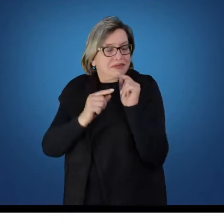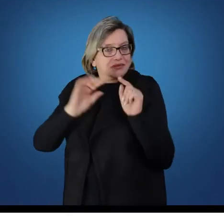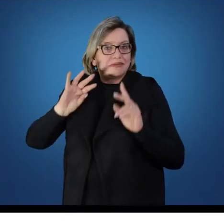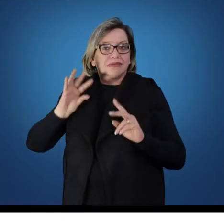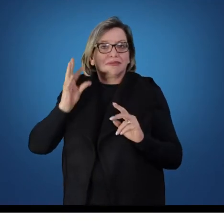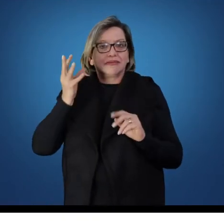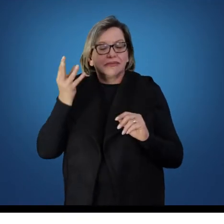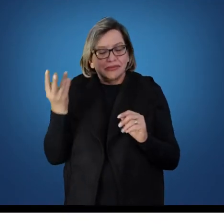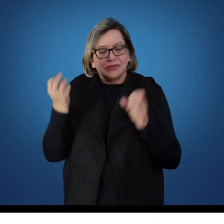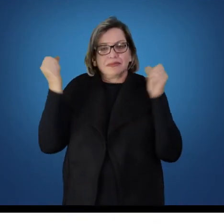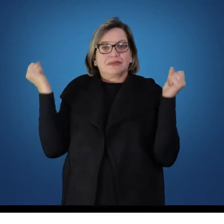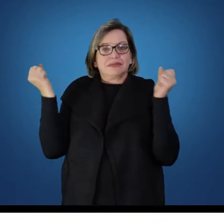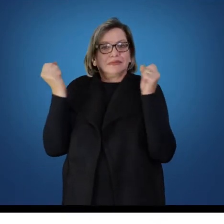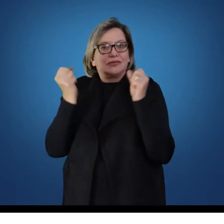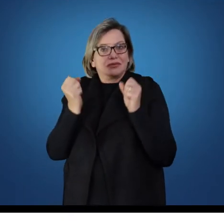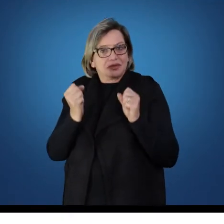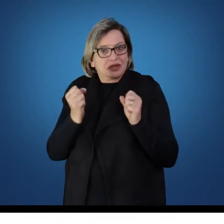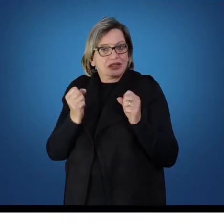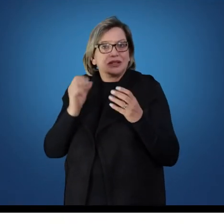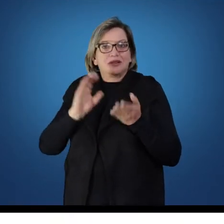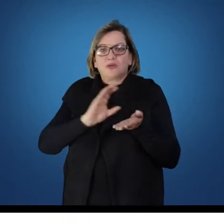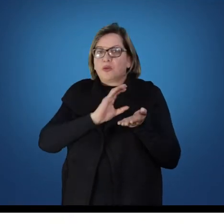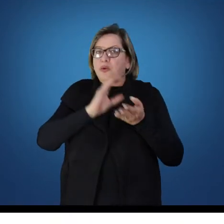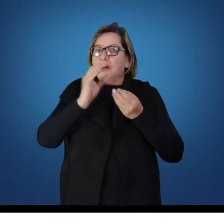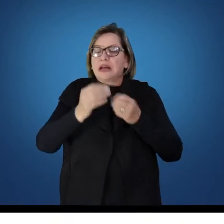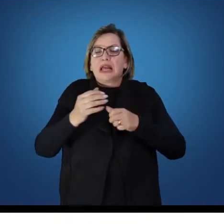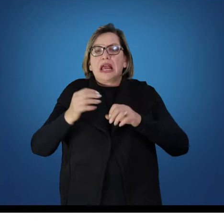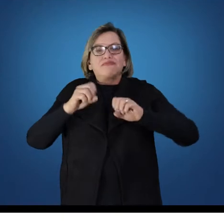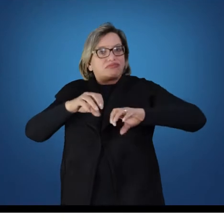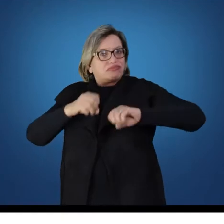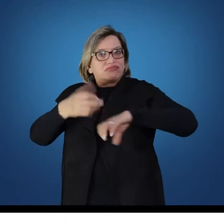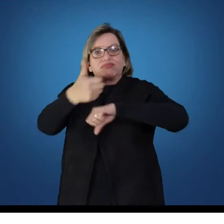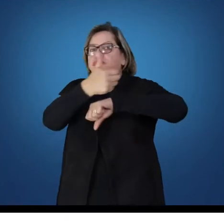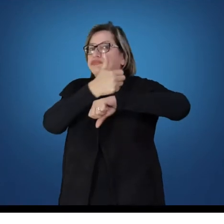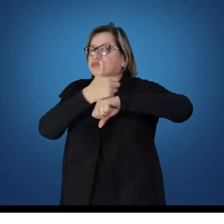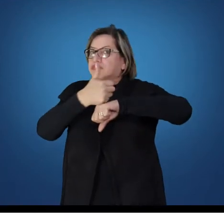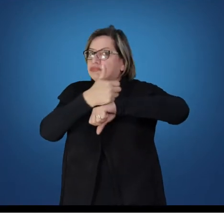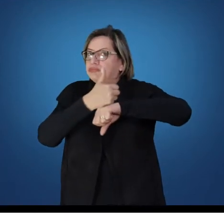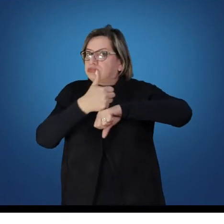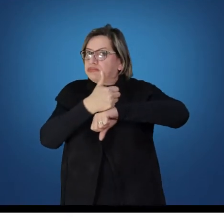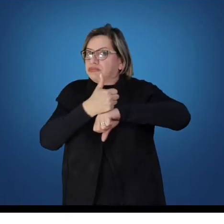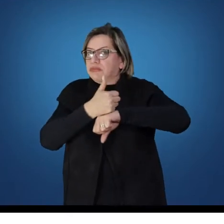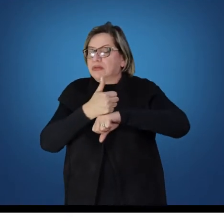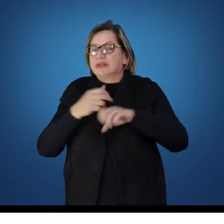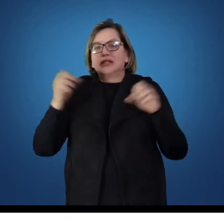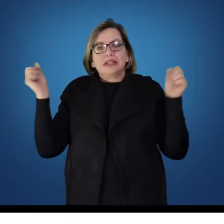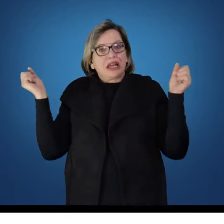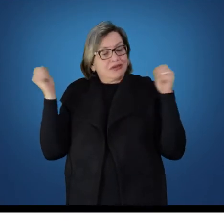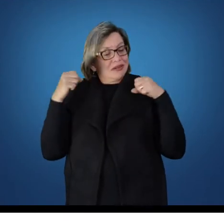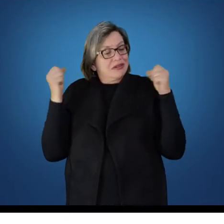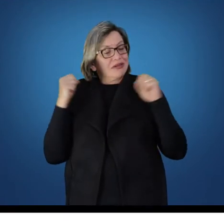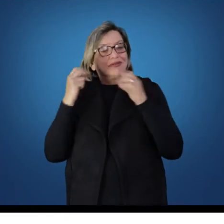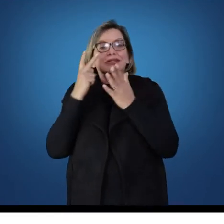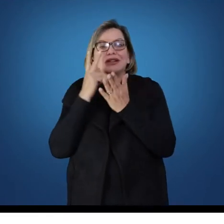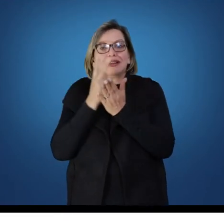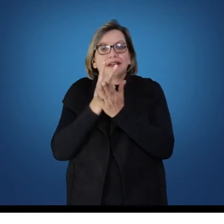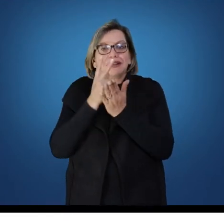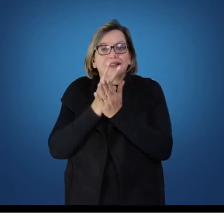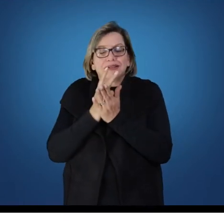investir muito na questão do ensino profissionalizante e a educação física em todo esse contexto sendo negligenciada,